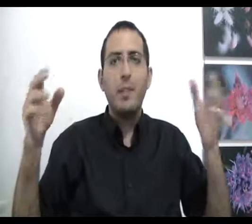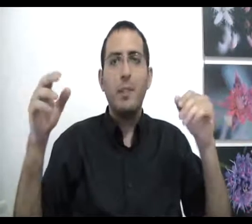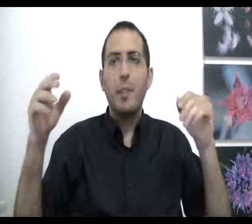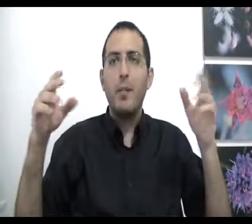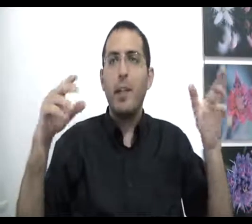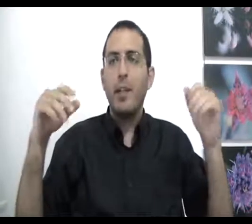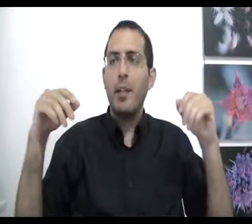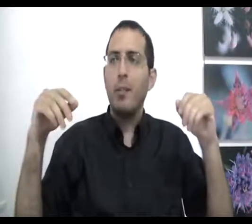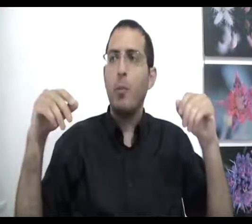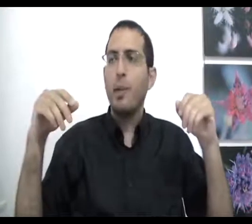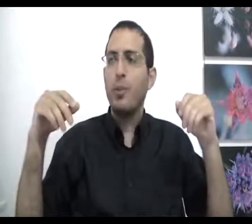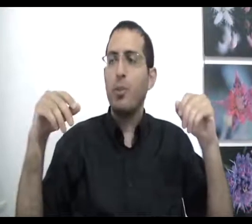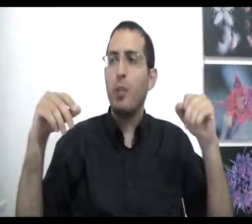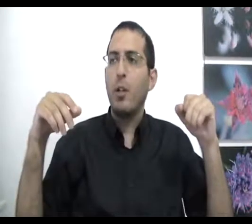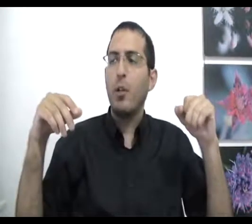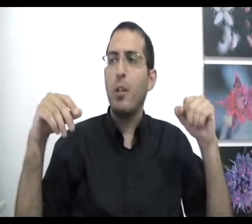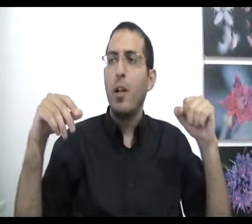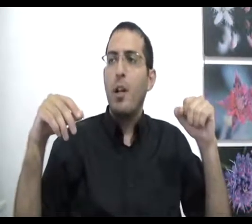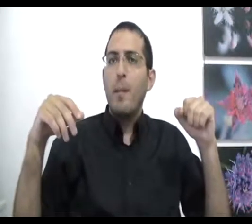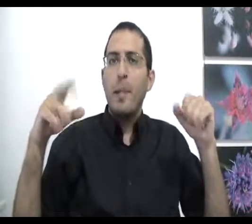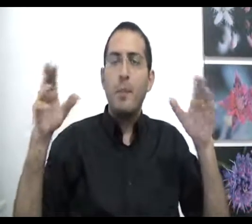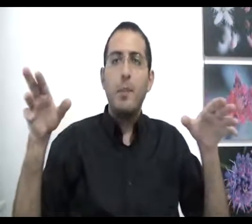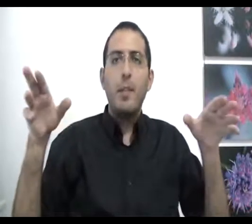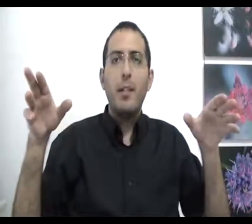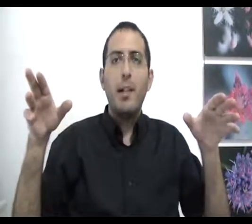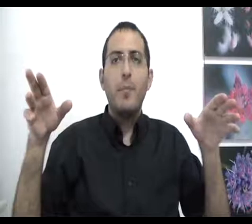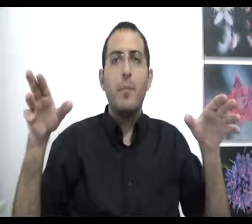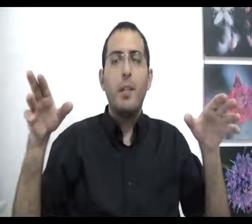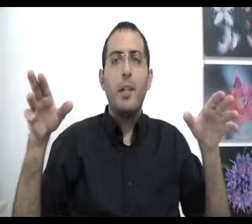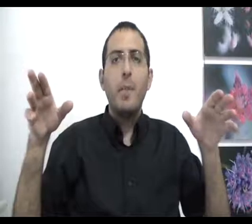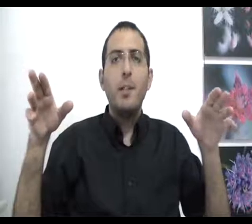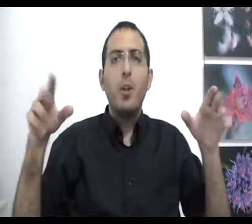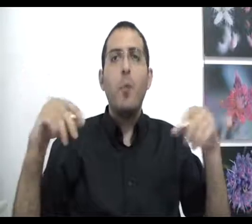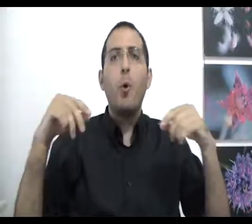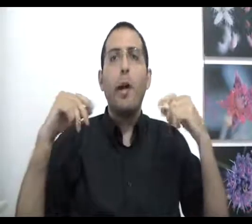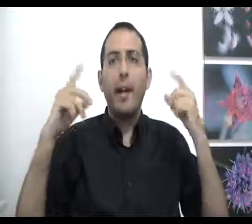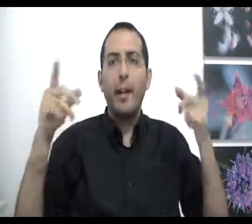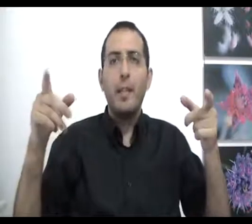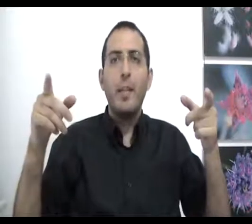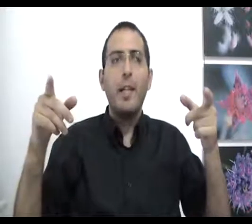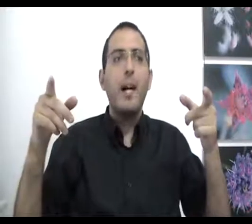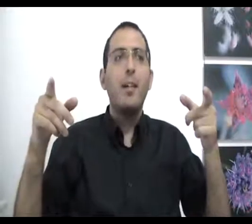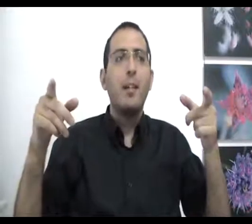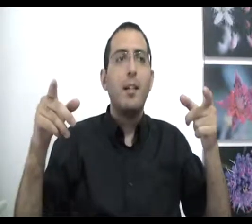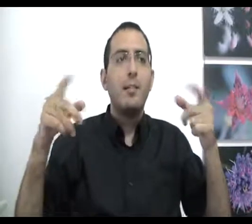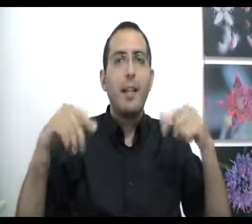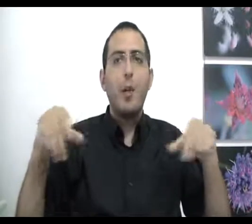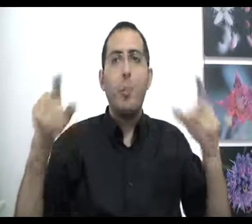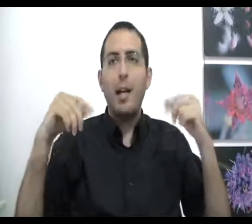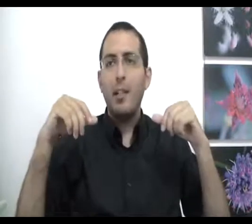שמסבירים ניקח דימוי מנושא שוק ההון מלמדים את הבן אדם אם אתה לא מוכר את המנייה זה כאילו בחרת